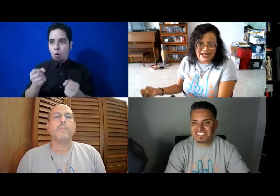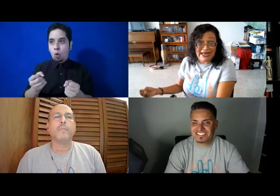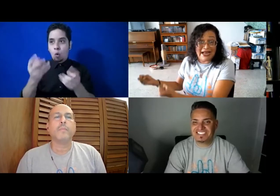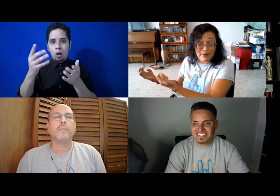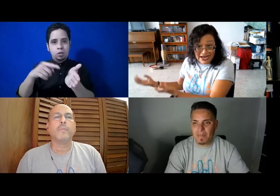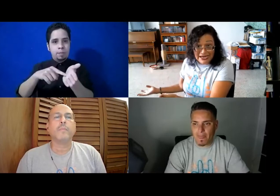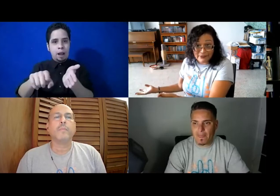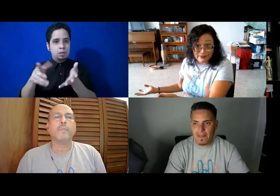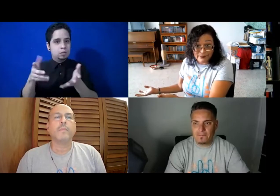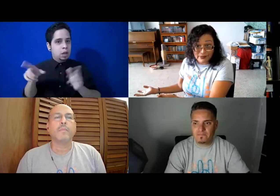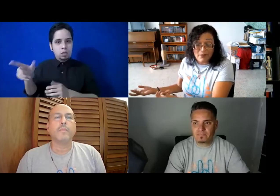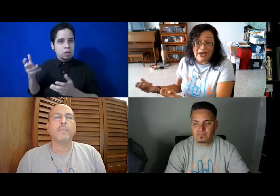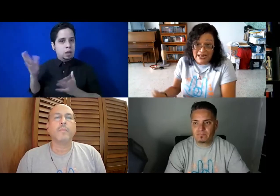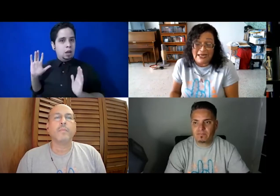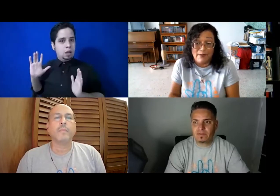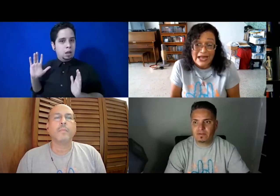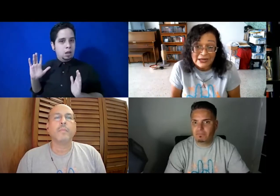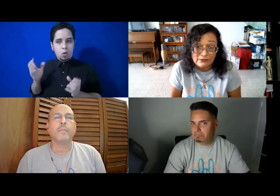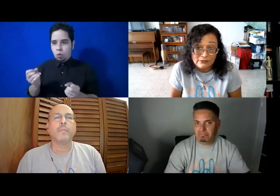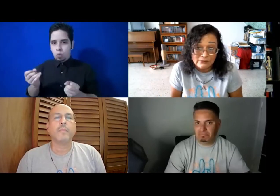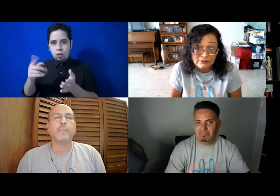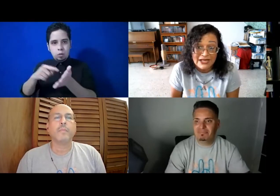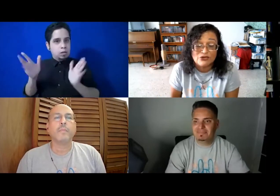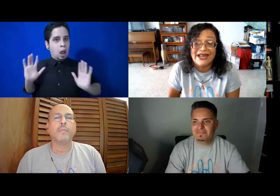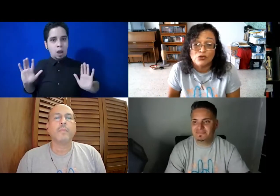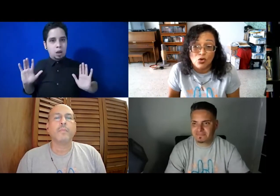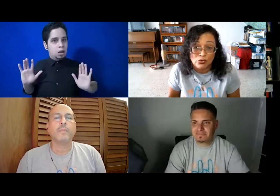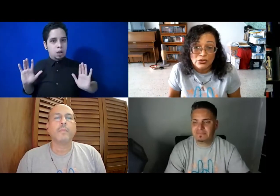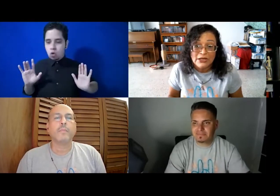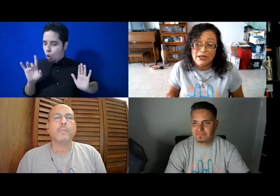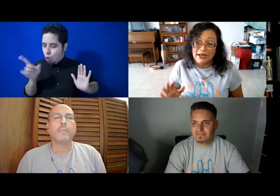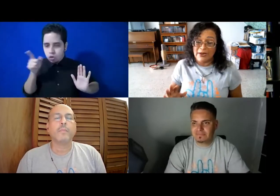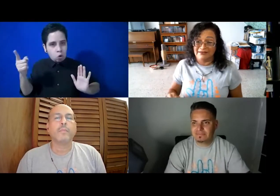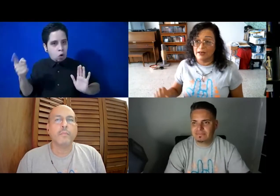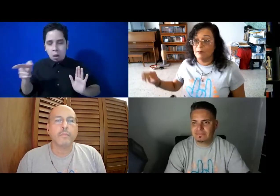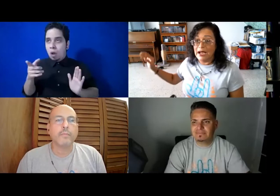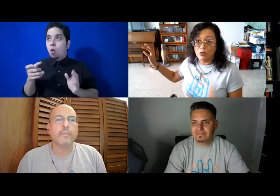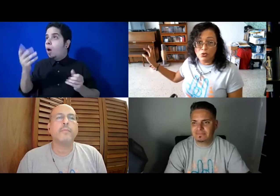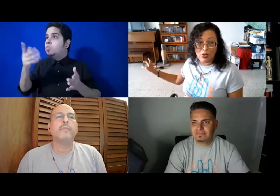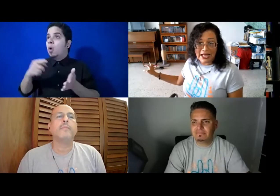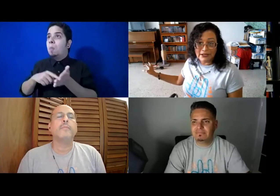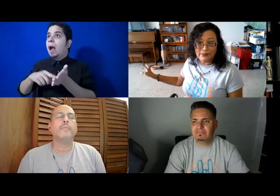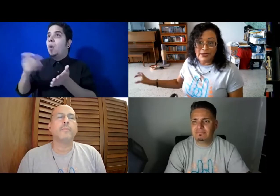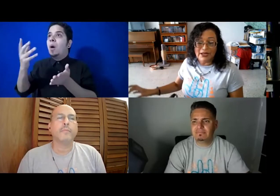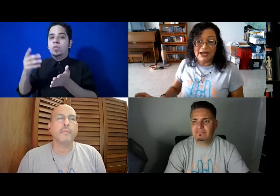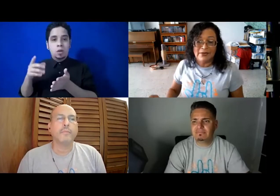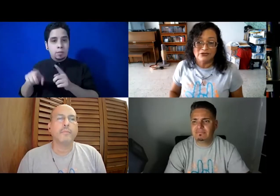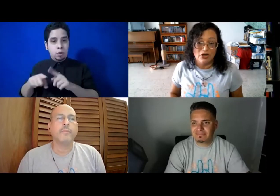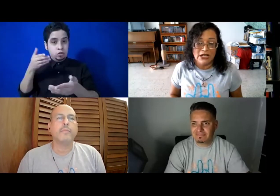tenía que pagar para ella pagar. Eso era todo. ¿Qué pasa? Va a un lugar, y la persona,